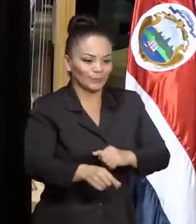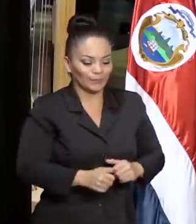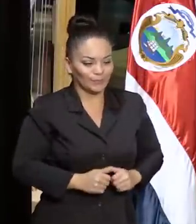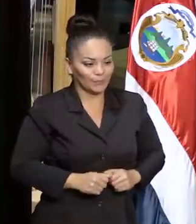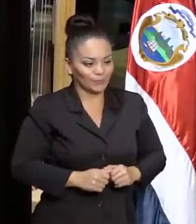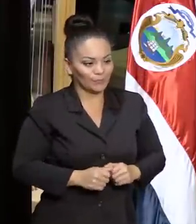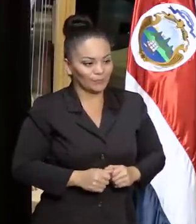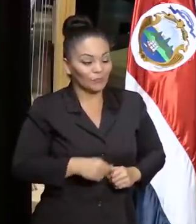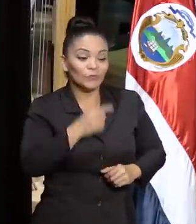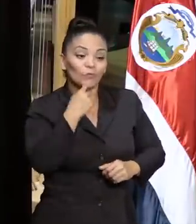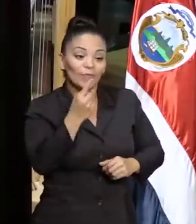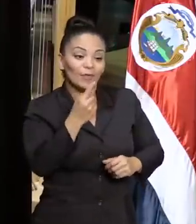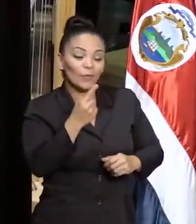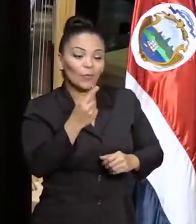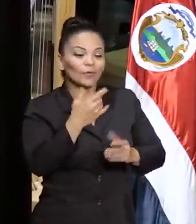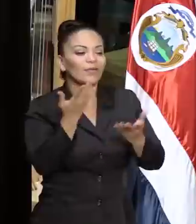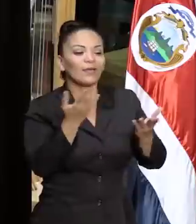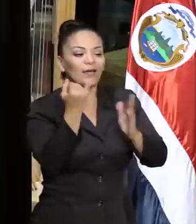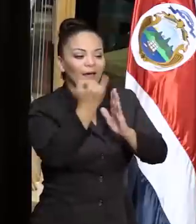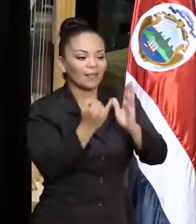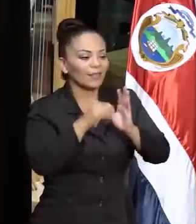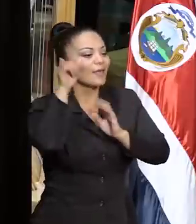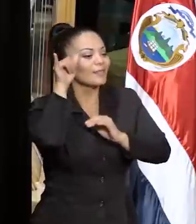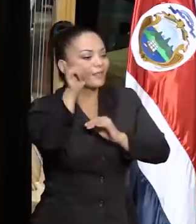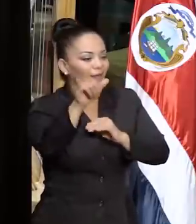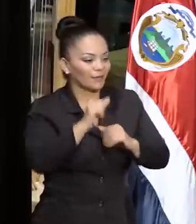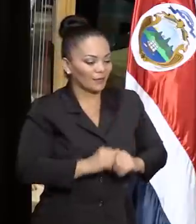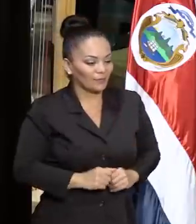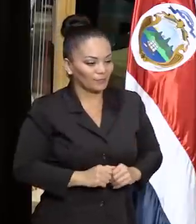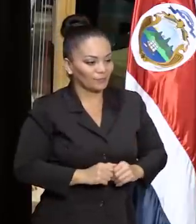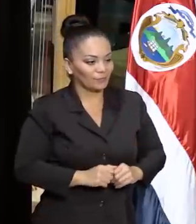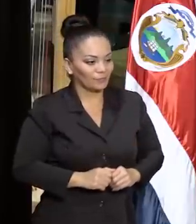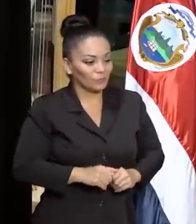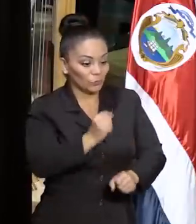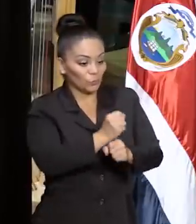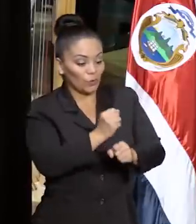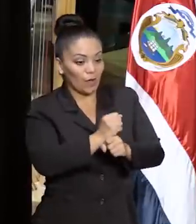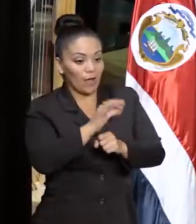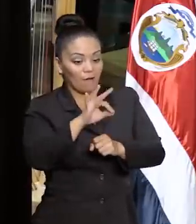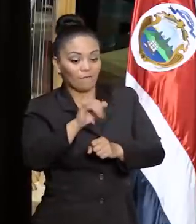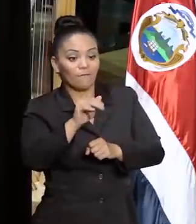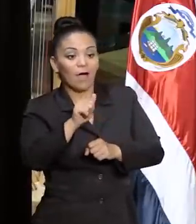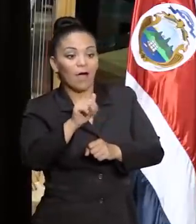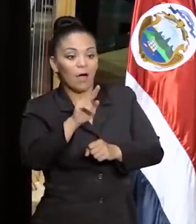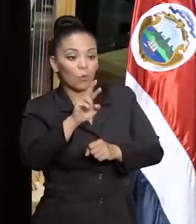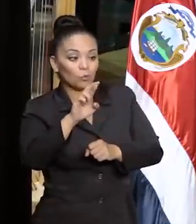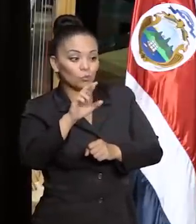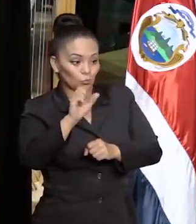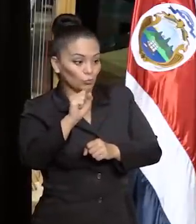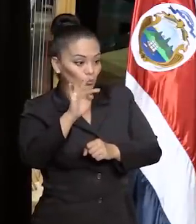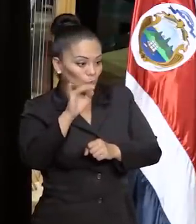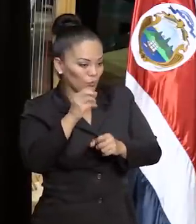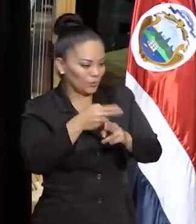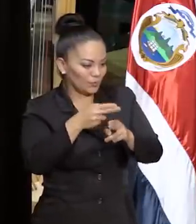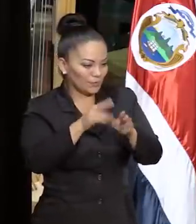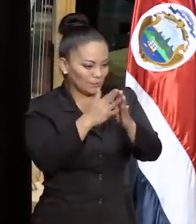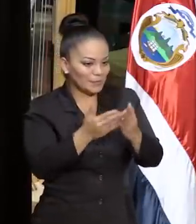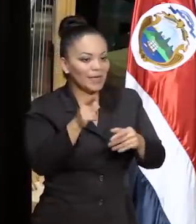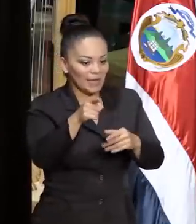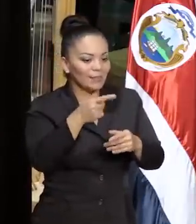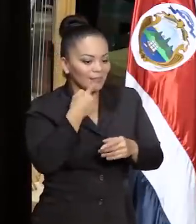Yo digo el arte es eterno. En su obra Fausto dijo eso. Además,